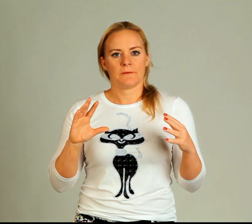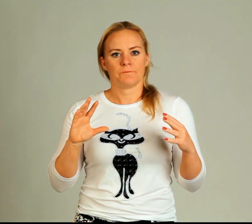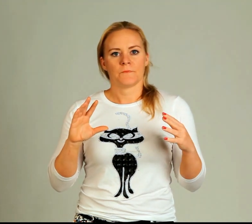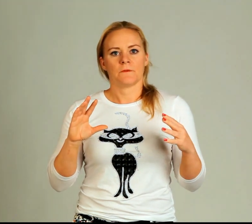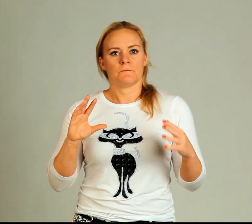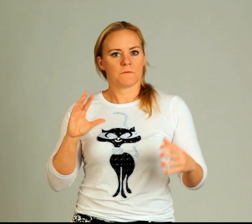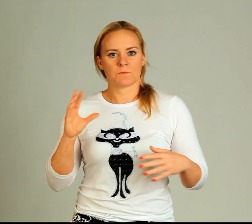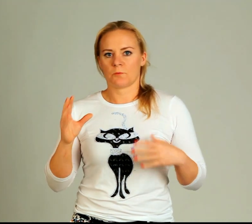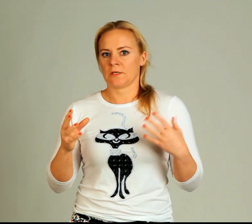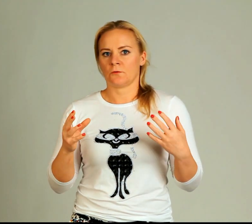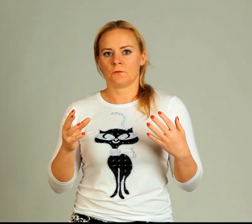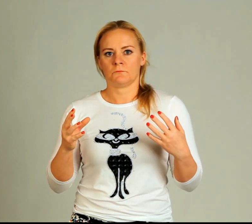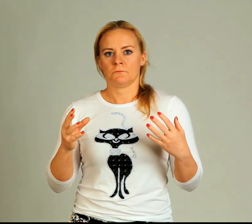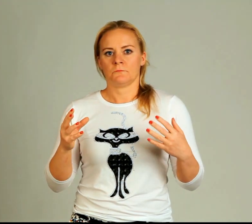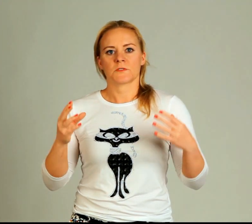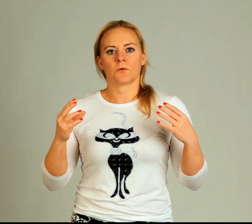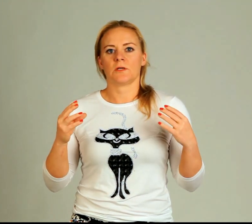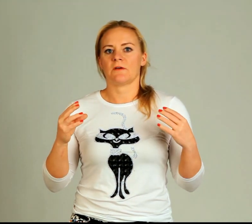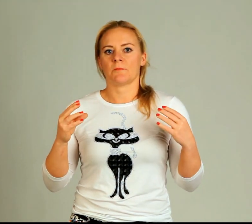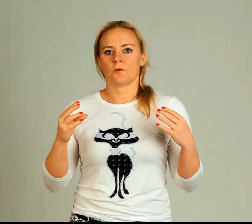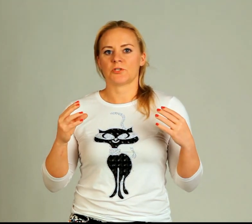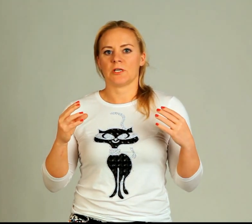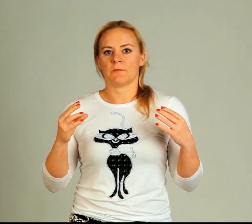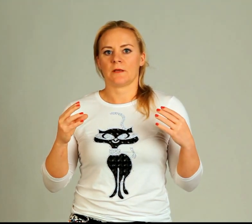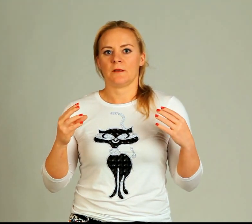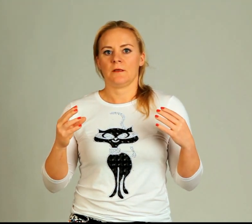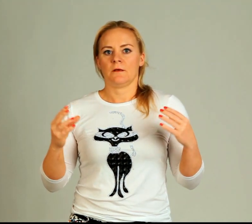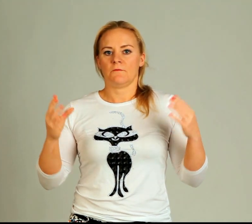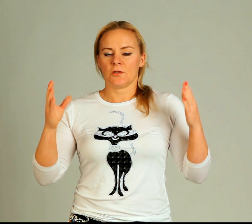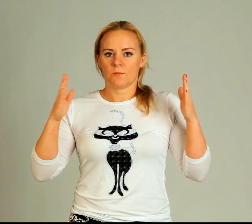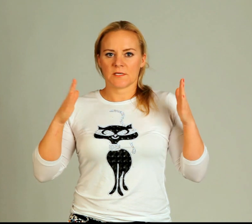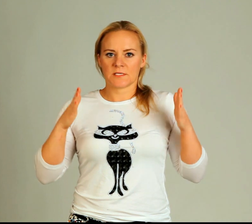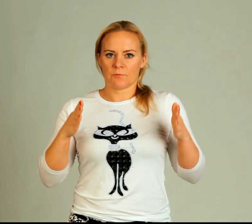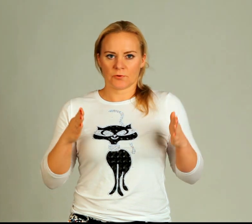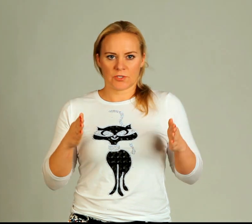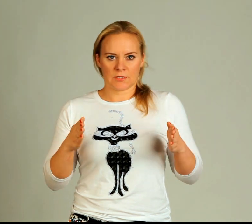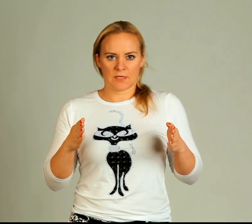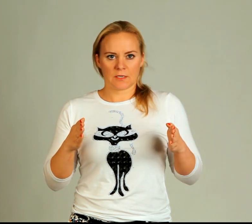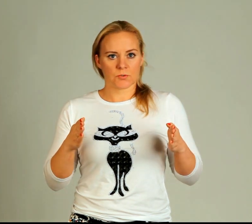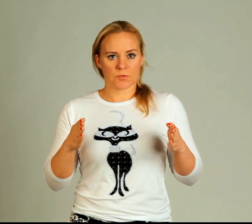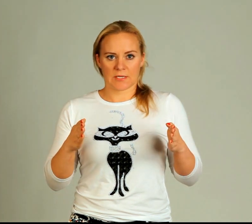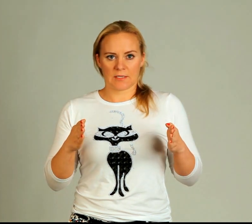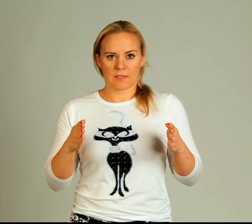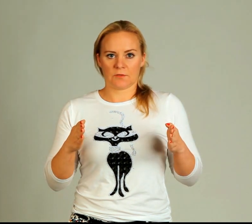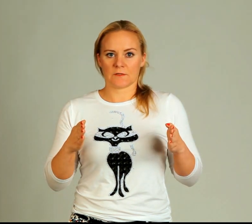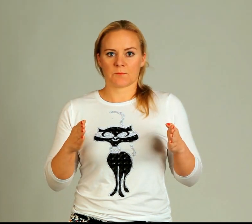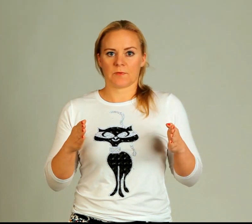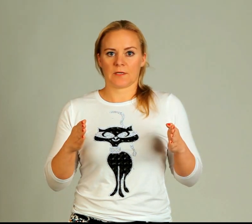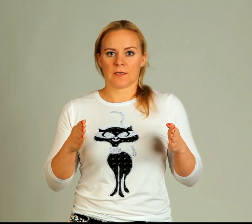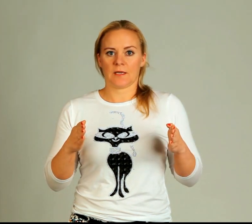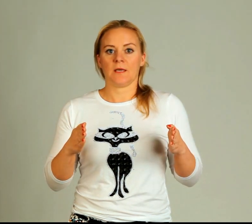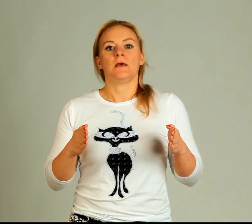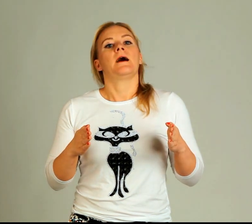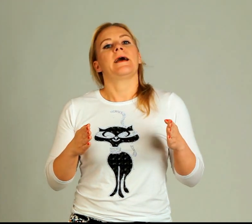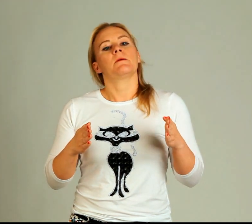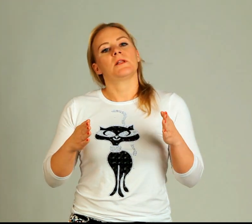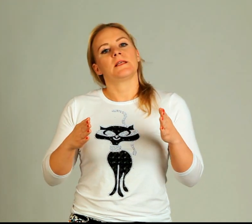vzpomínku, cokoliv, vám bylo příjemně. Vědomně si ji prožijete, zůstanete u té vzpomínky a jak budete